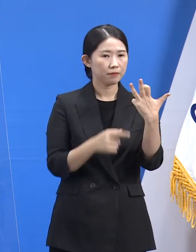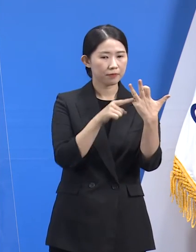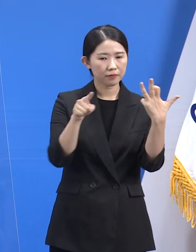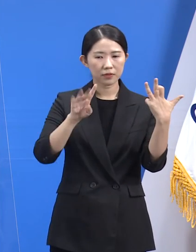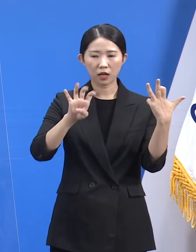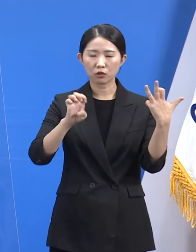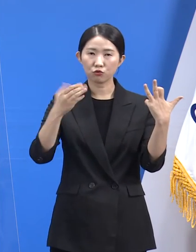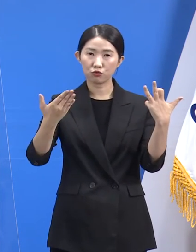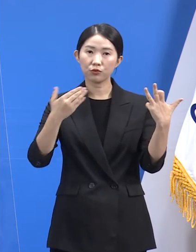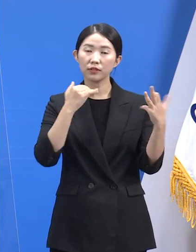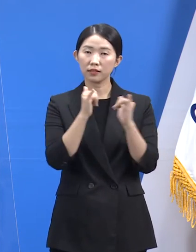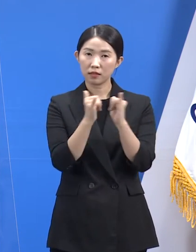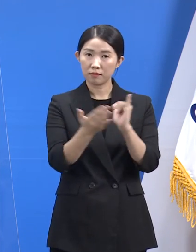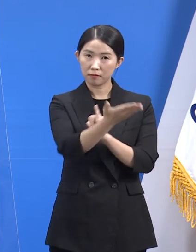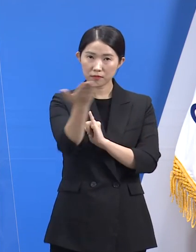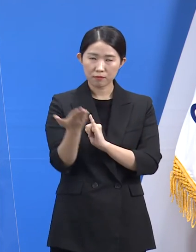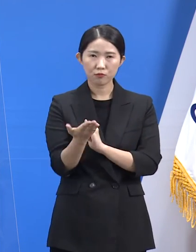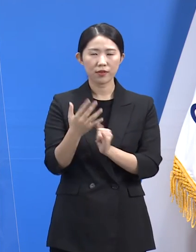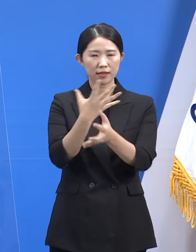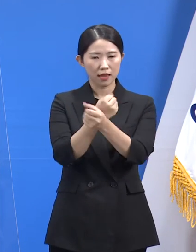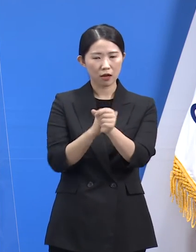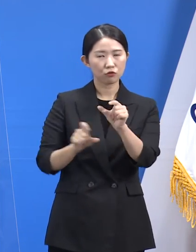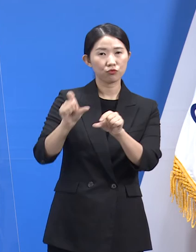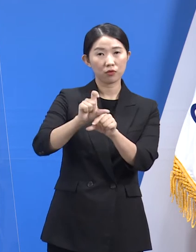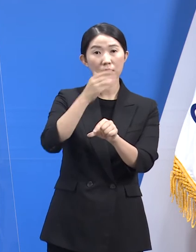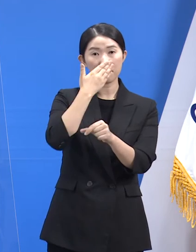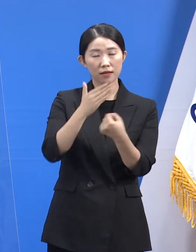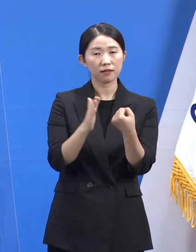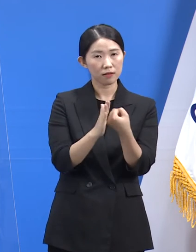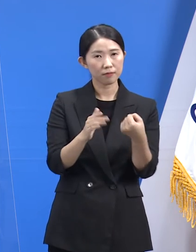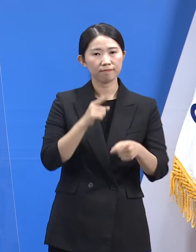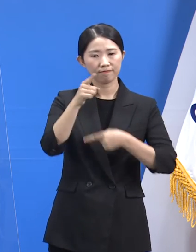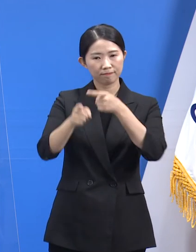여러분께서는 추가 예약에 적극 참여해 주시기 바랍니다.